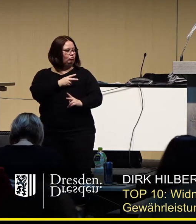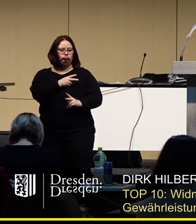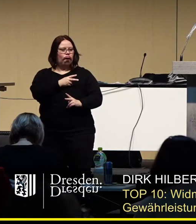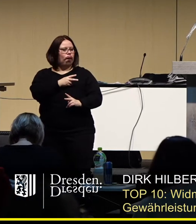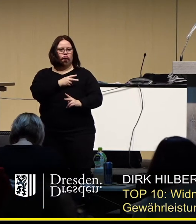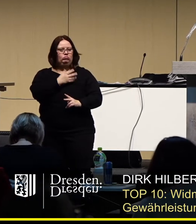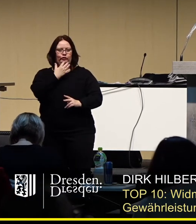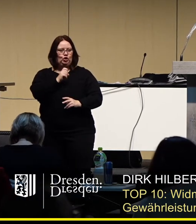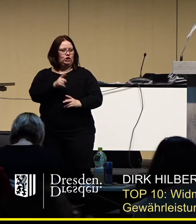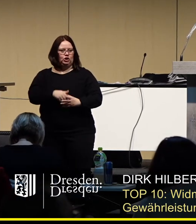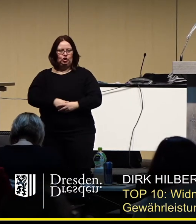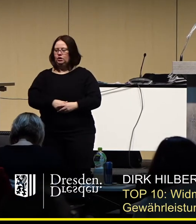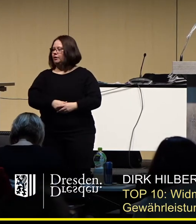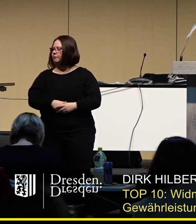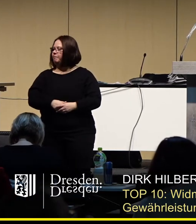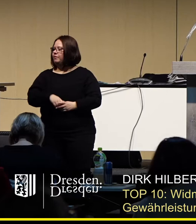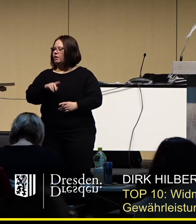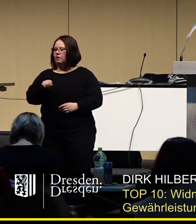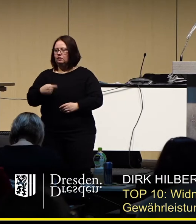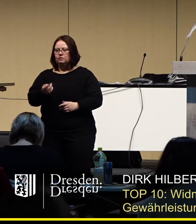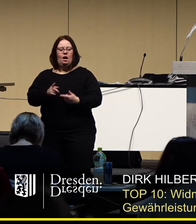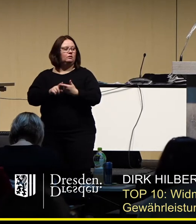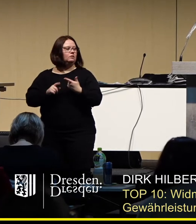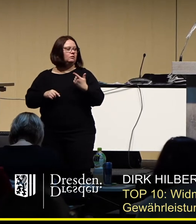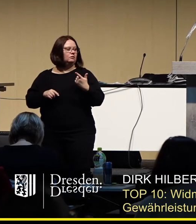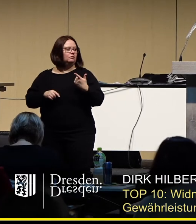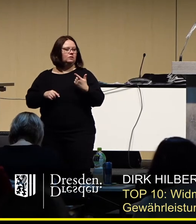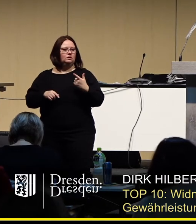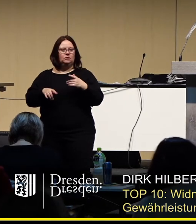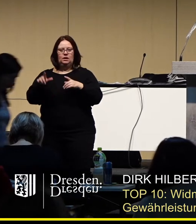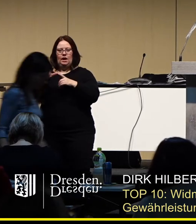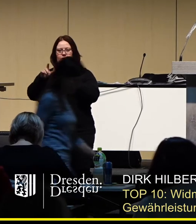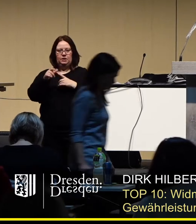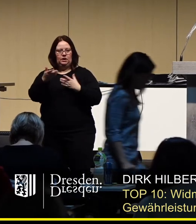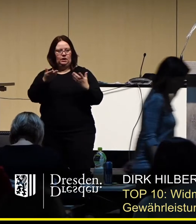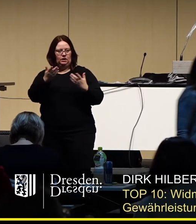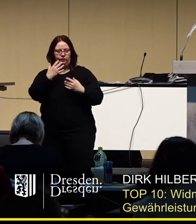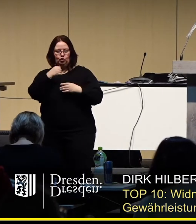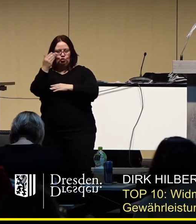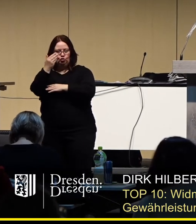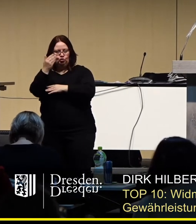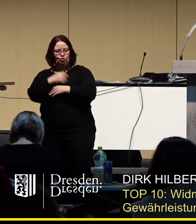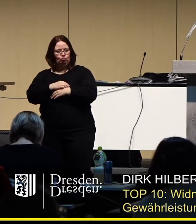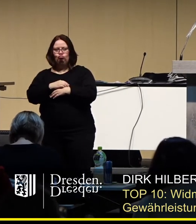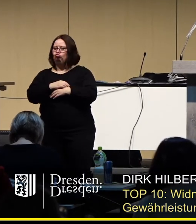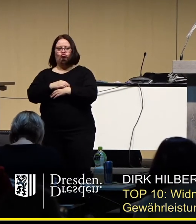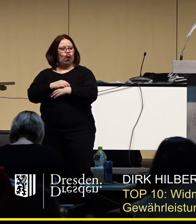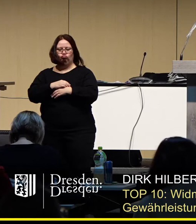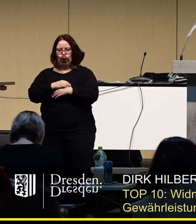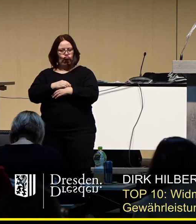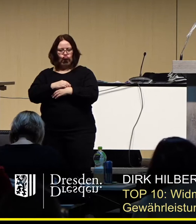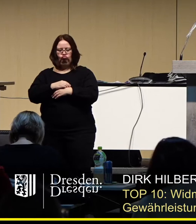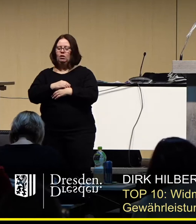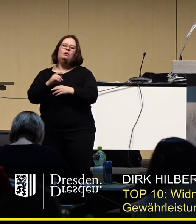Erstmal nicht. Dann darf ich als nächstes die SPD fragen. Wird Wort gewünscht auch erst mal nicht.